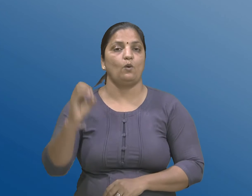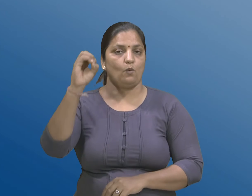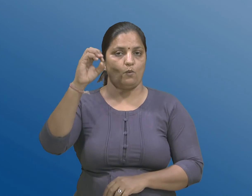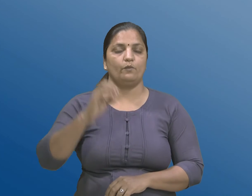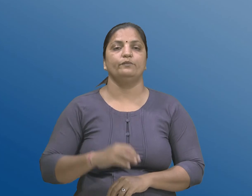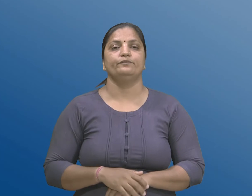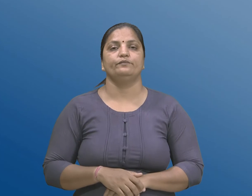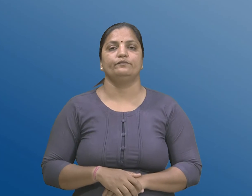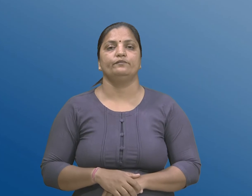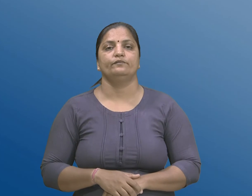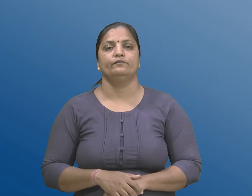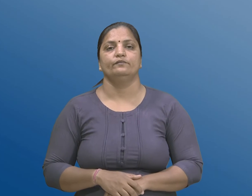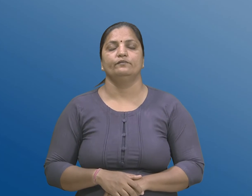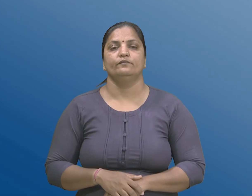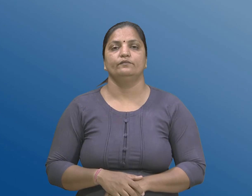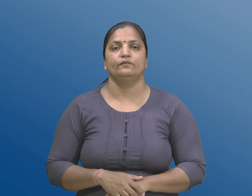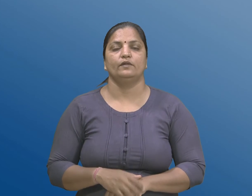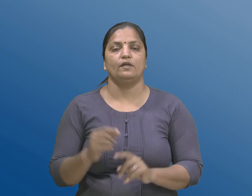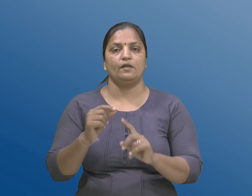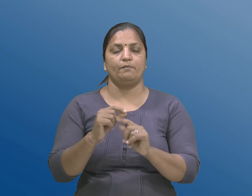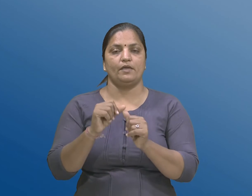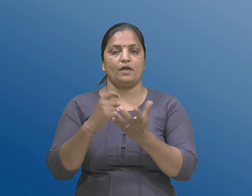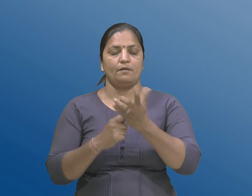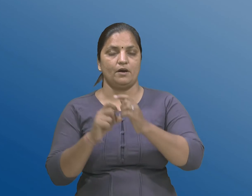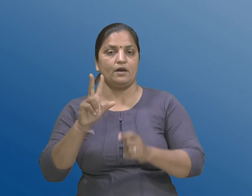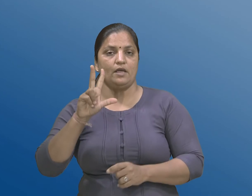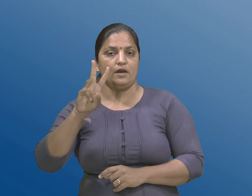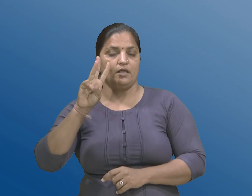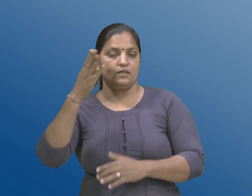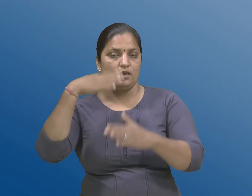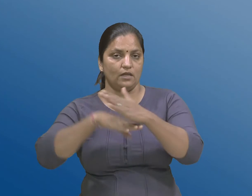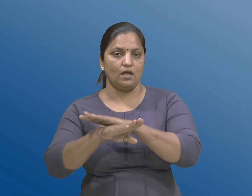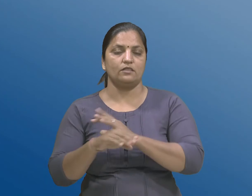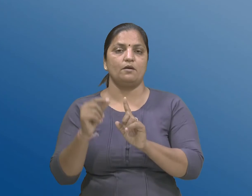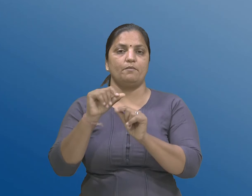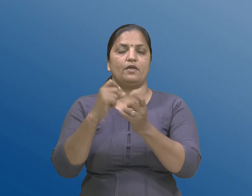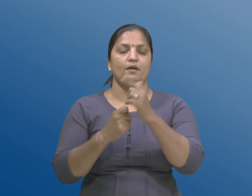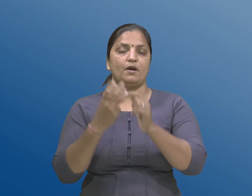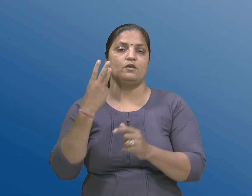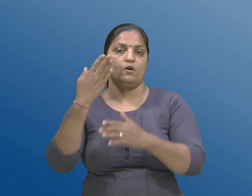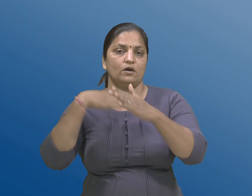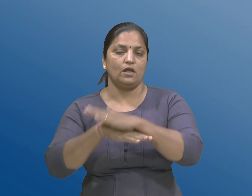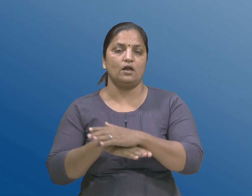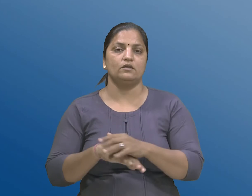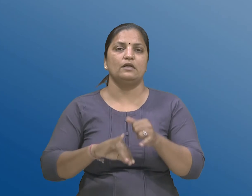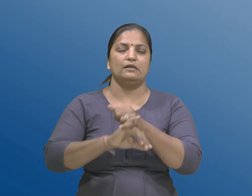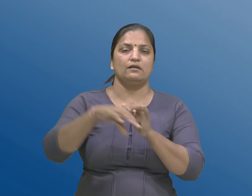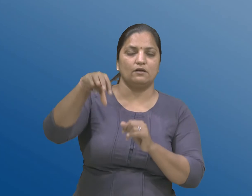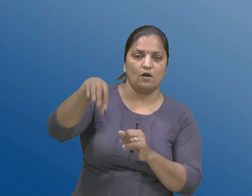ओ, खंड त्याशिना पेटा खंड त्रों हिठळ राज्य कमिष्णर द्वारा रजु करवाना वार्षिक